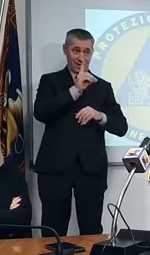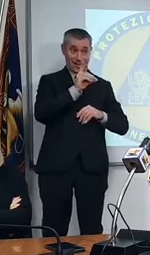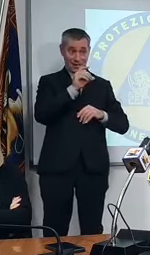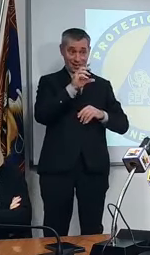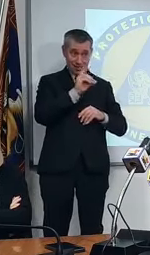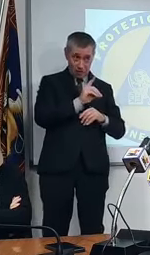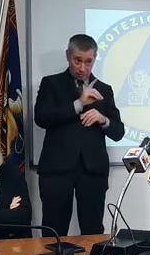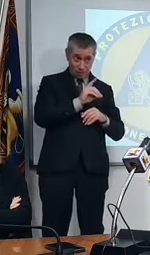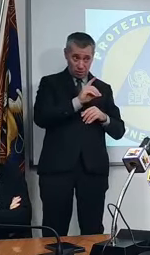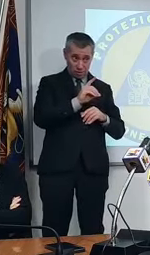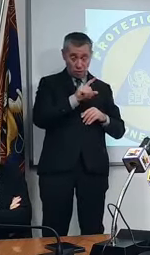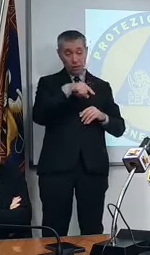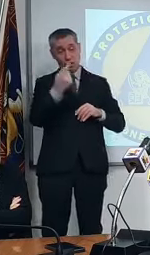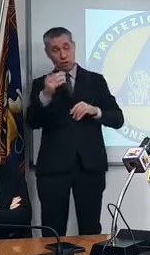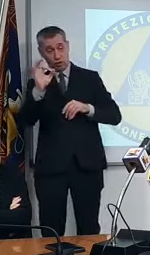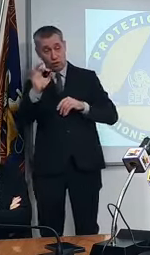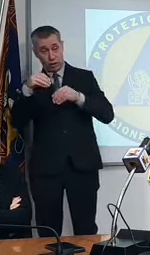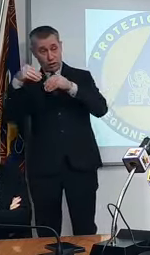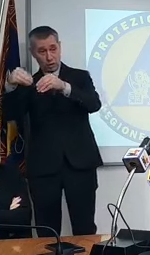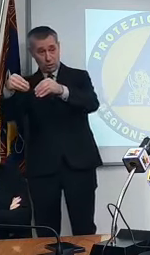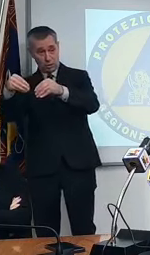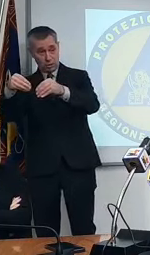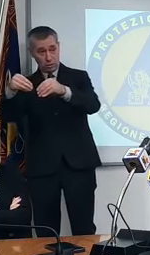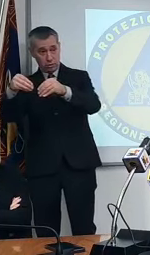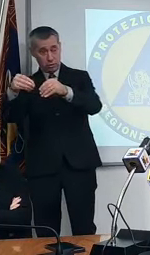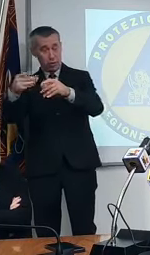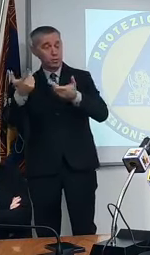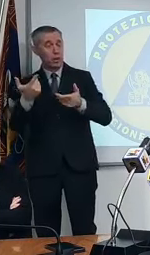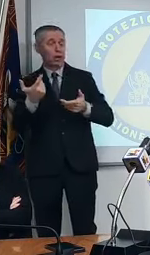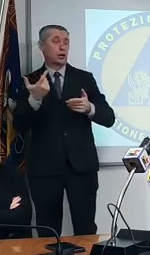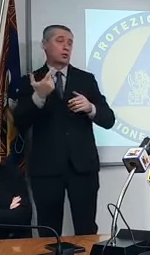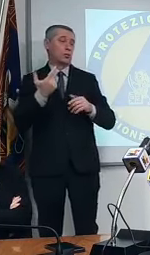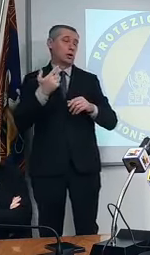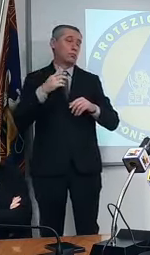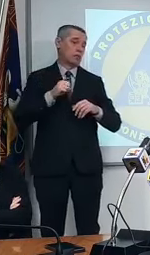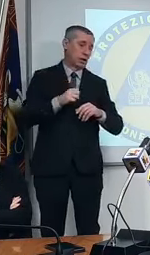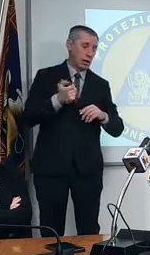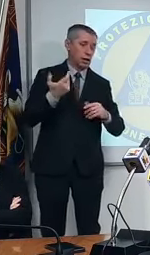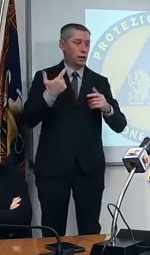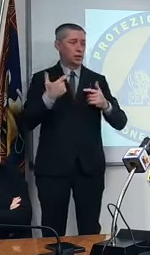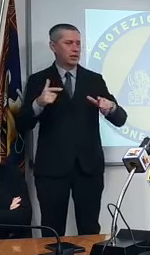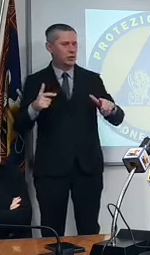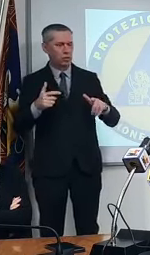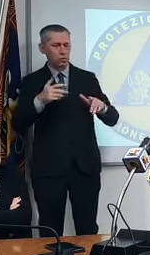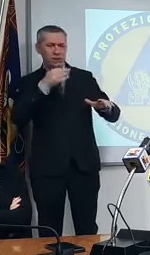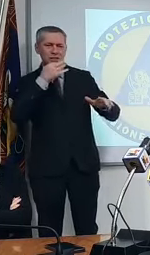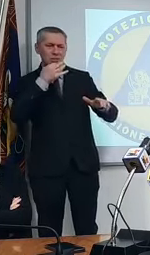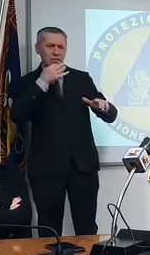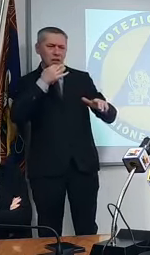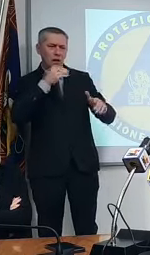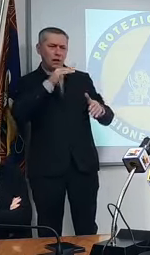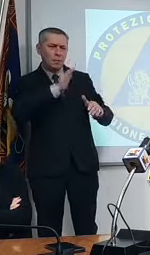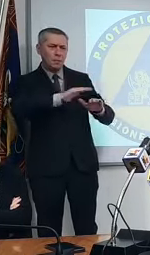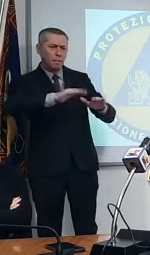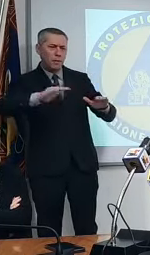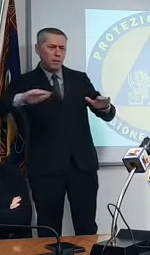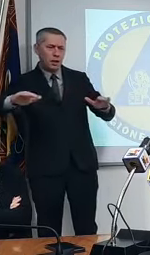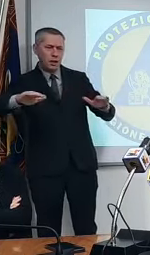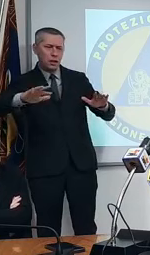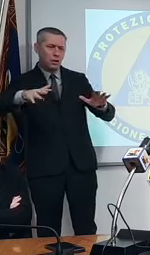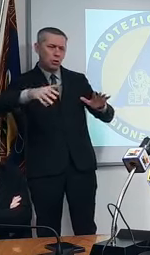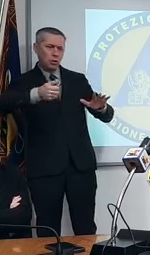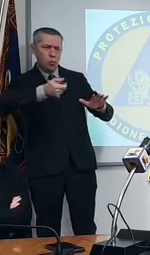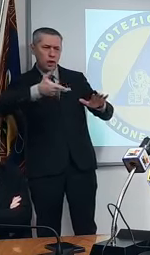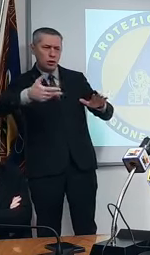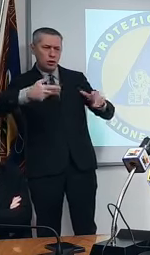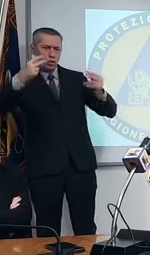con i bambini, gli alunni del materno e nido. di quanti studenti e bambini stiamo parlando